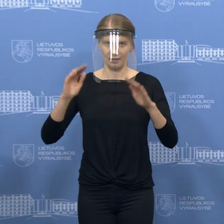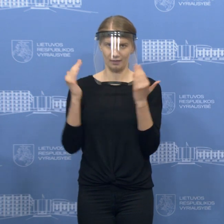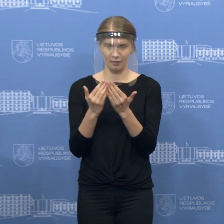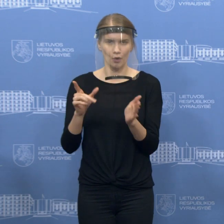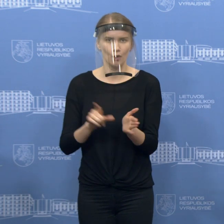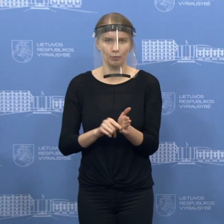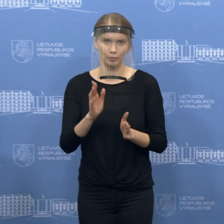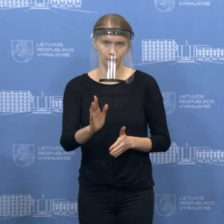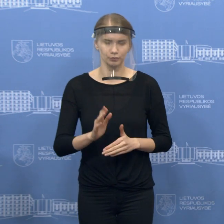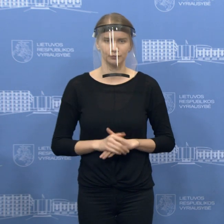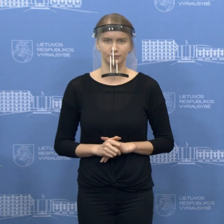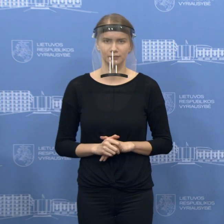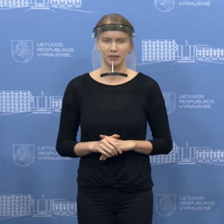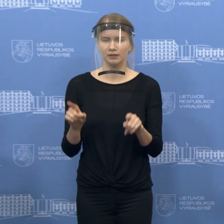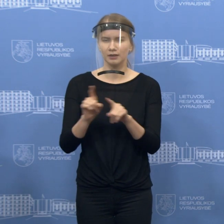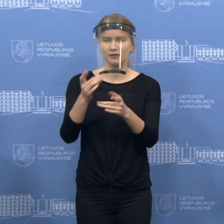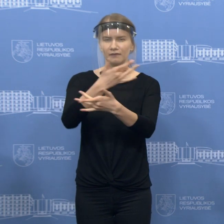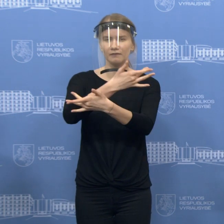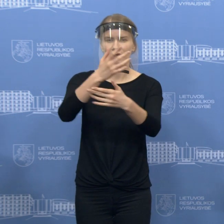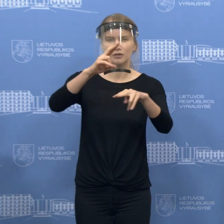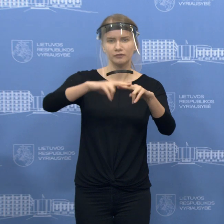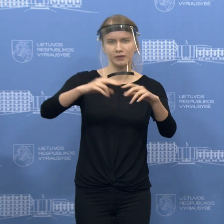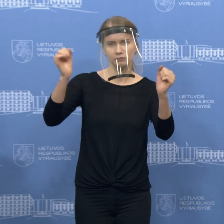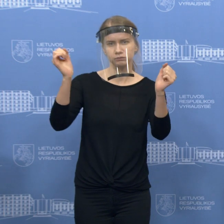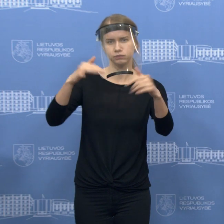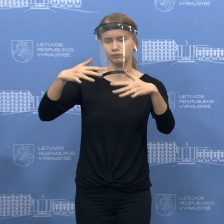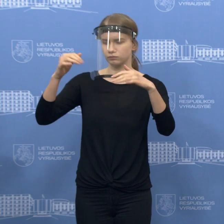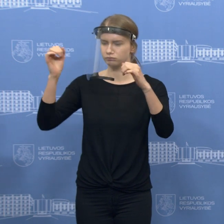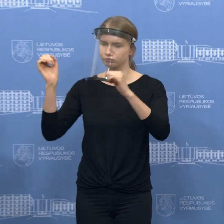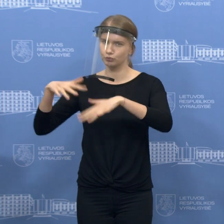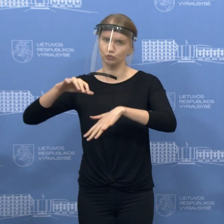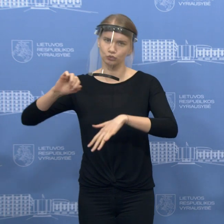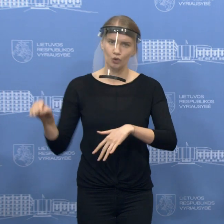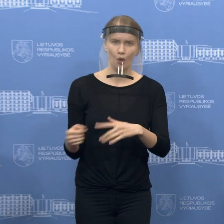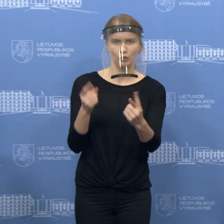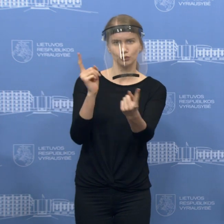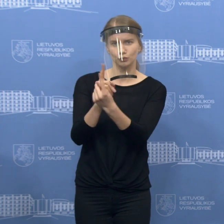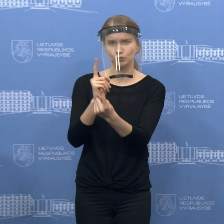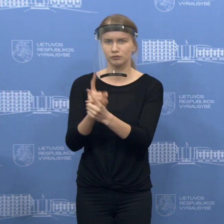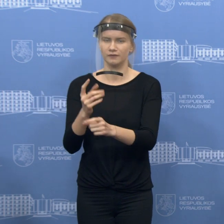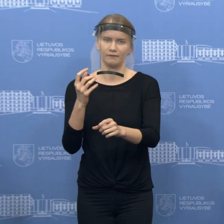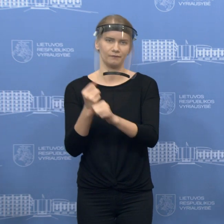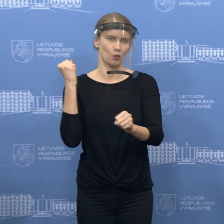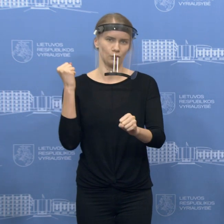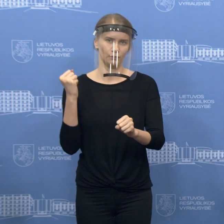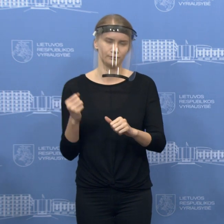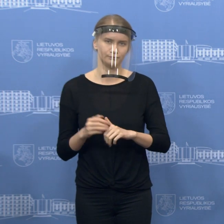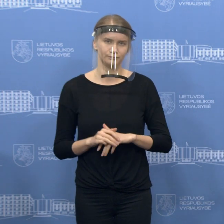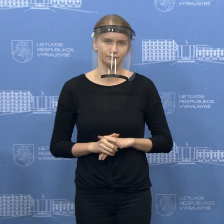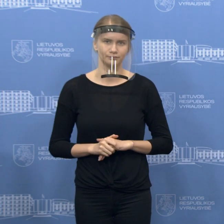būriuotis viešuose erdvėse yra draudžiama, yra tokia karantino sąlyga,